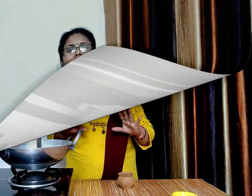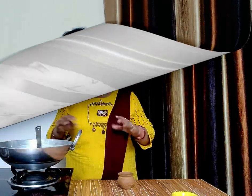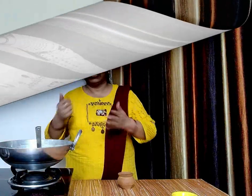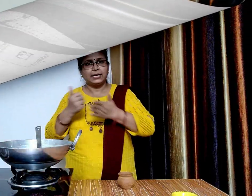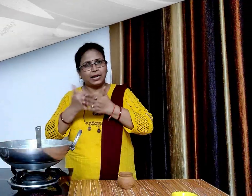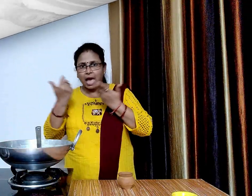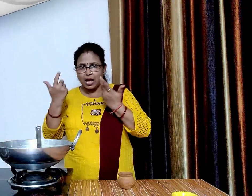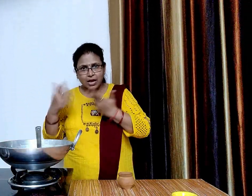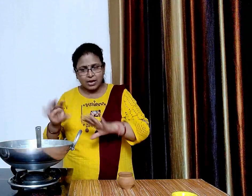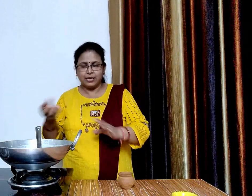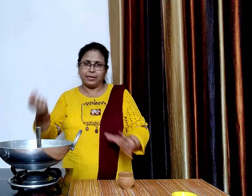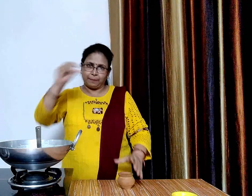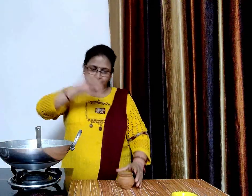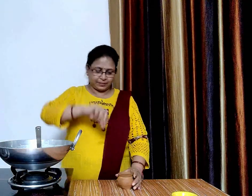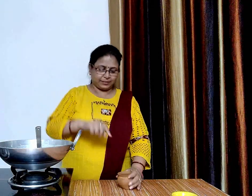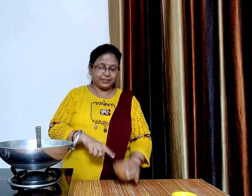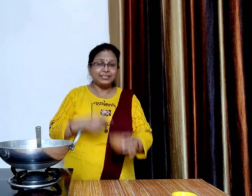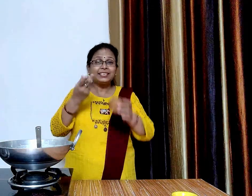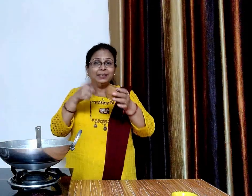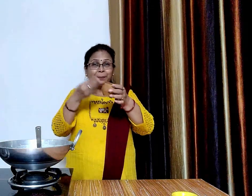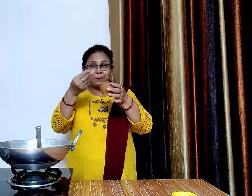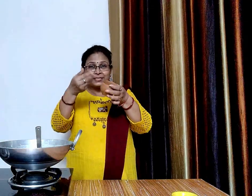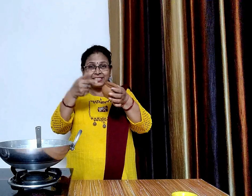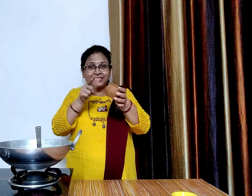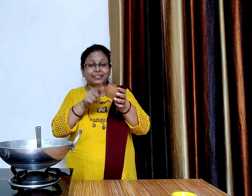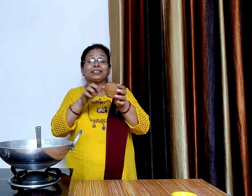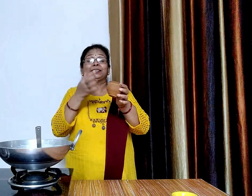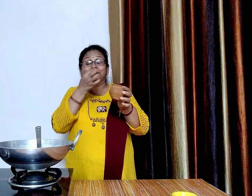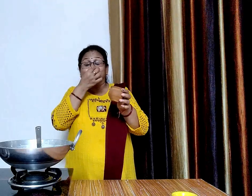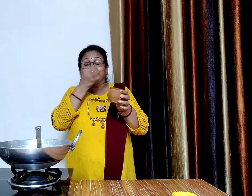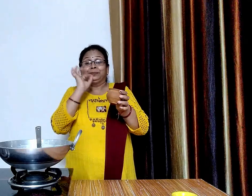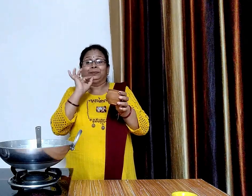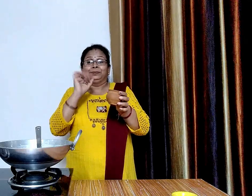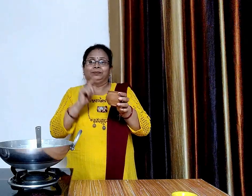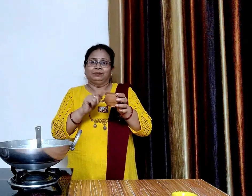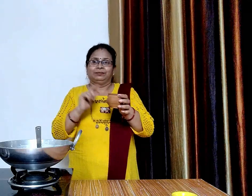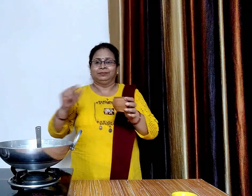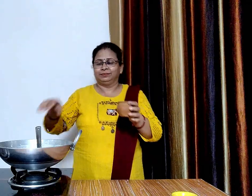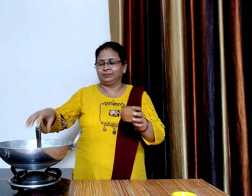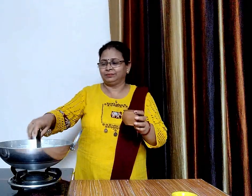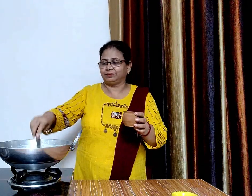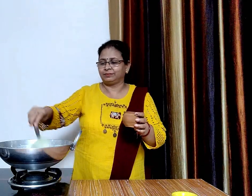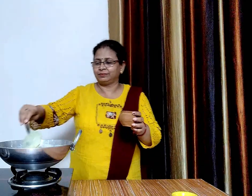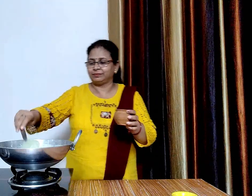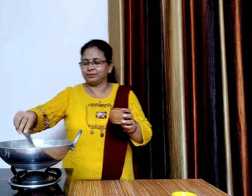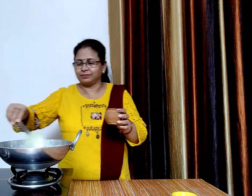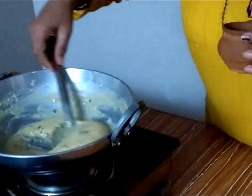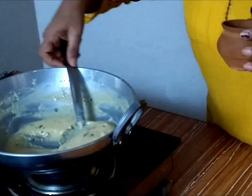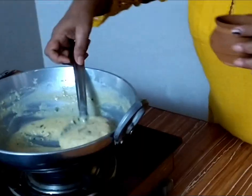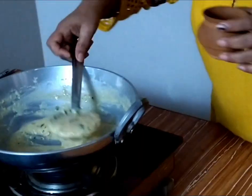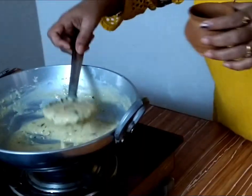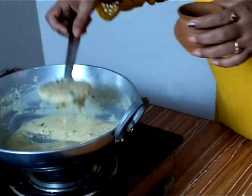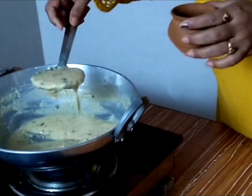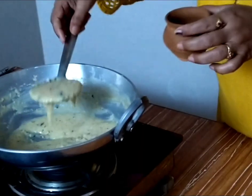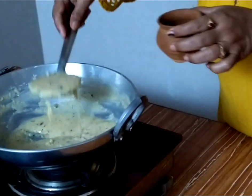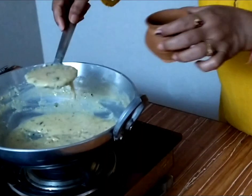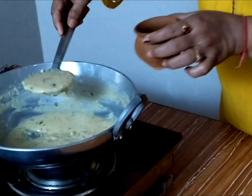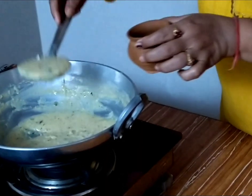दू ठंडा हो चुका है अब हम एक छोड़ी सी मटकी लेंगे इससे कुलफी में अच्छा सा फ्लेवर आ जाता है अब हम मटकी को भर